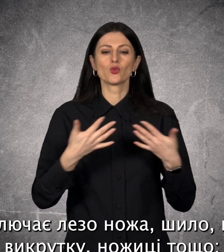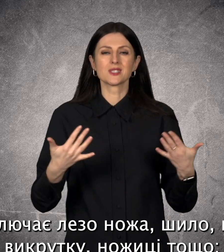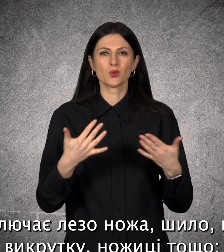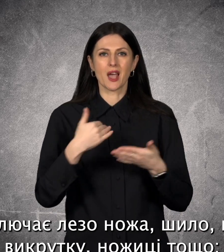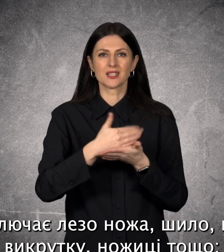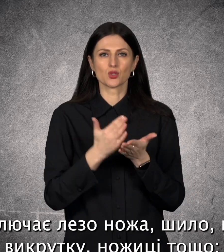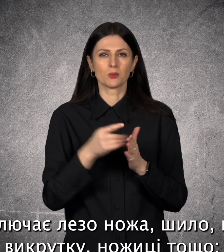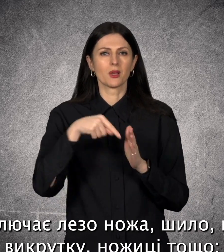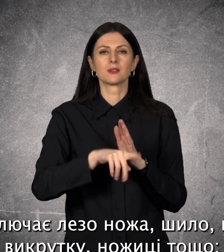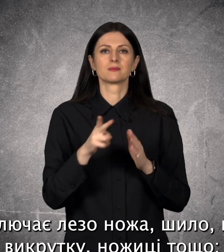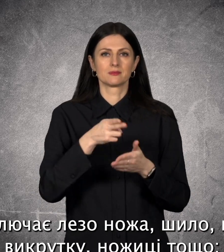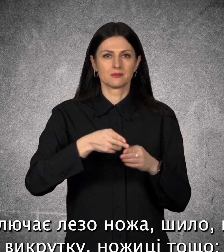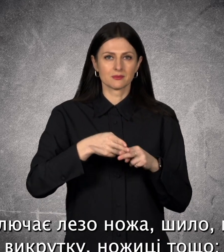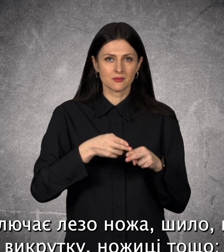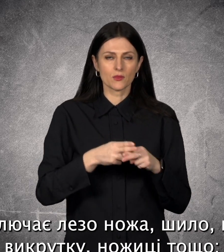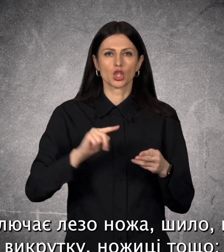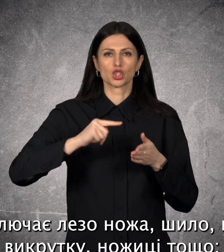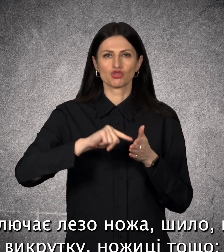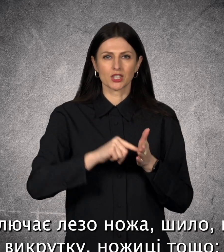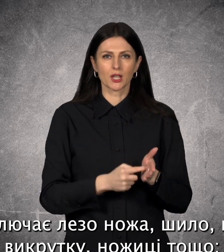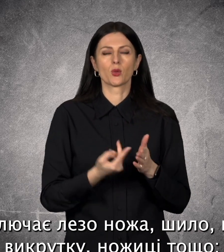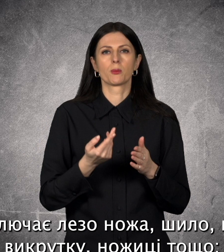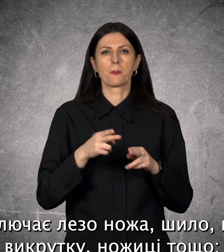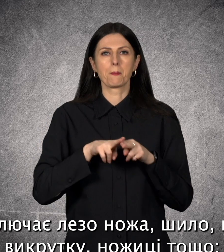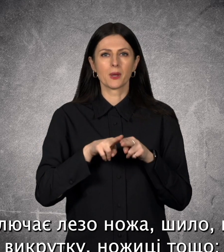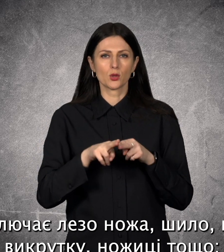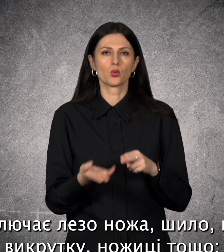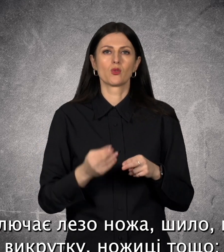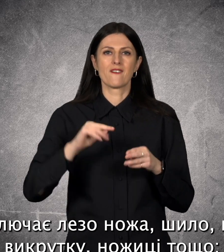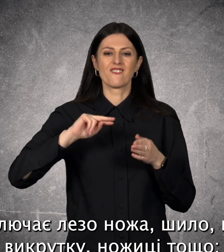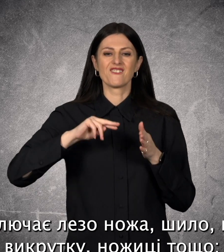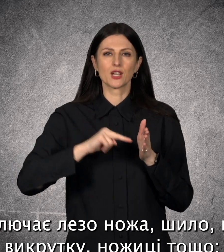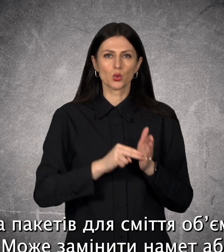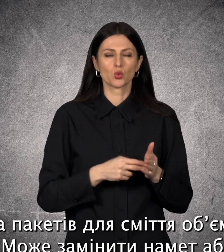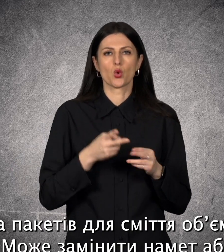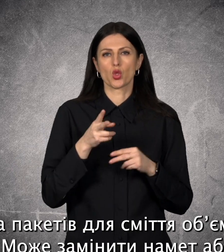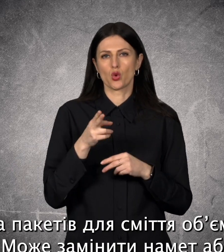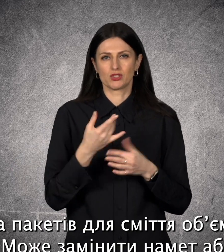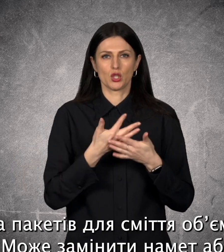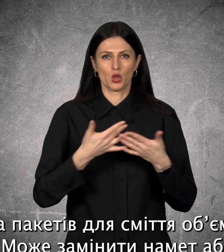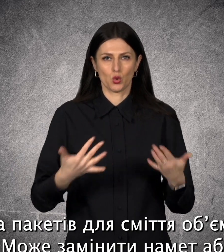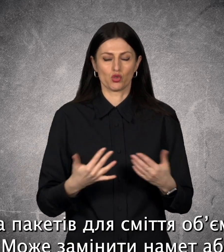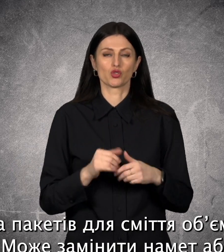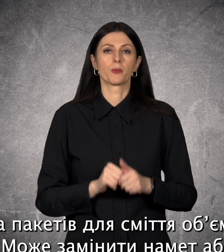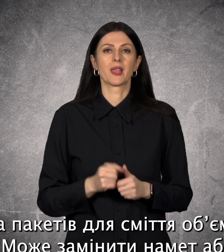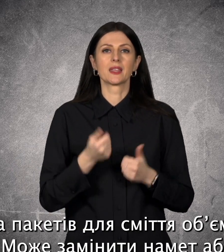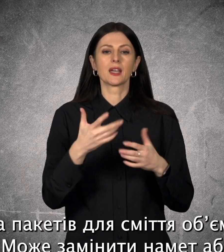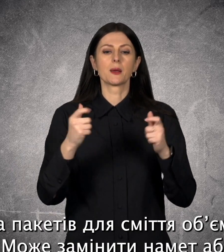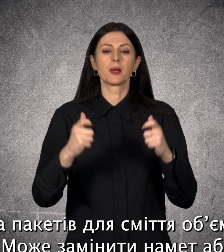лезоножа, шило, пилку, викрутку, ножиці тощо. Декілька пакетів для сміття об'ємом